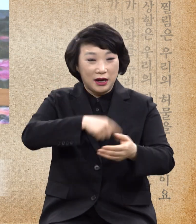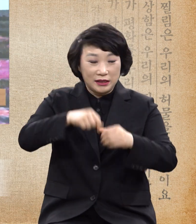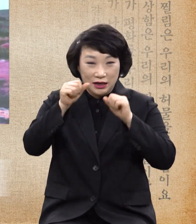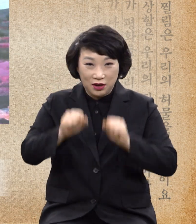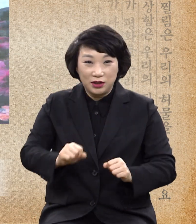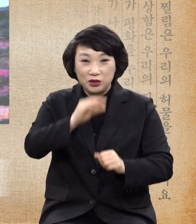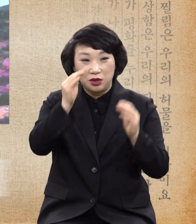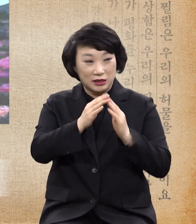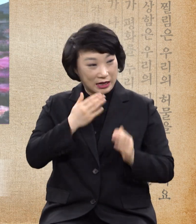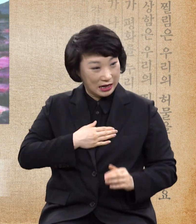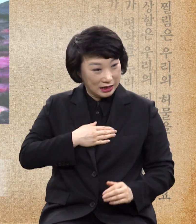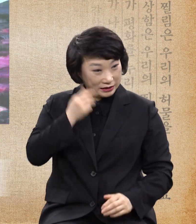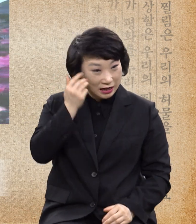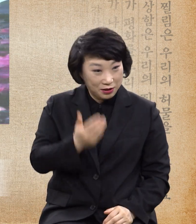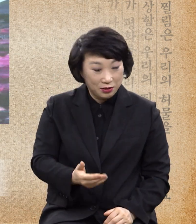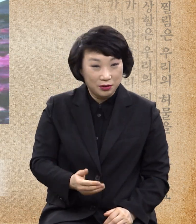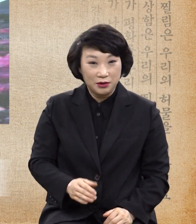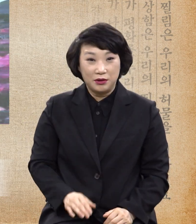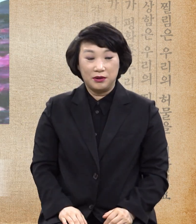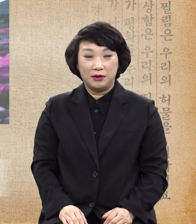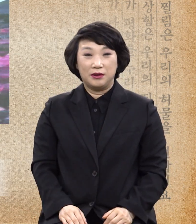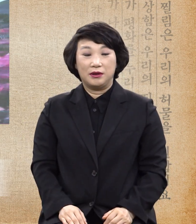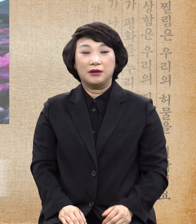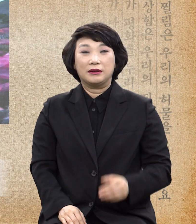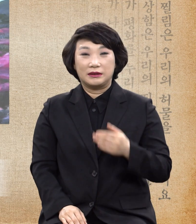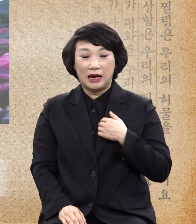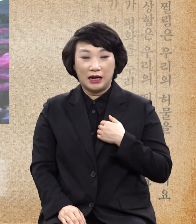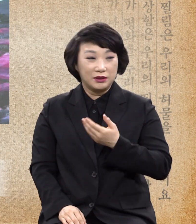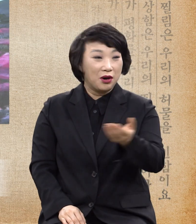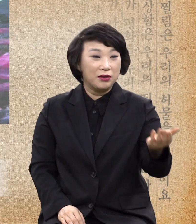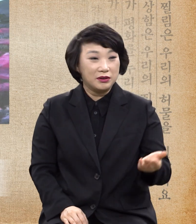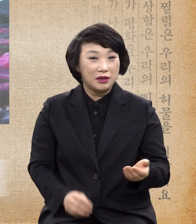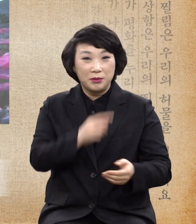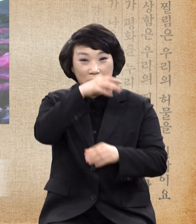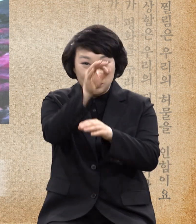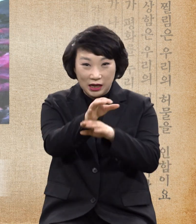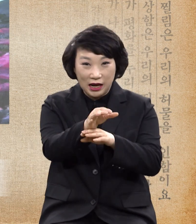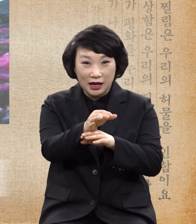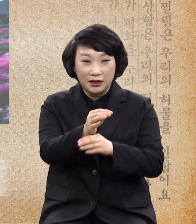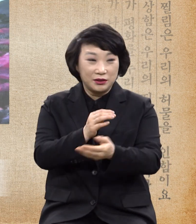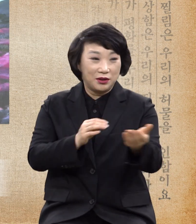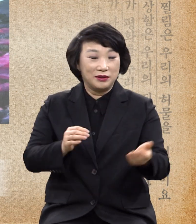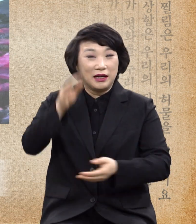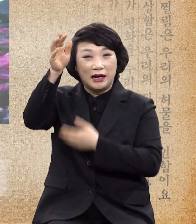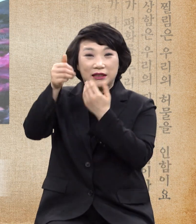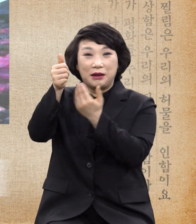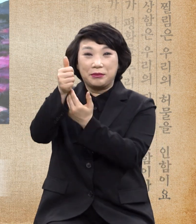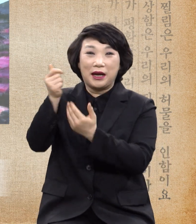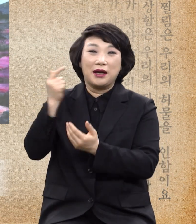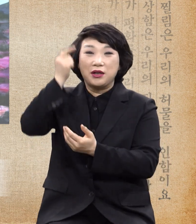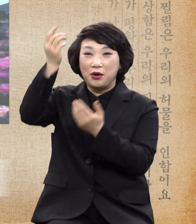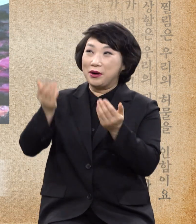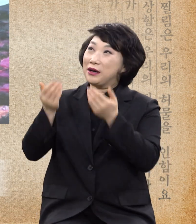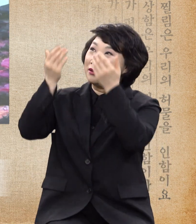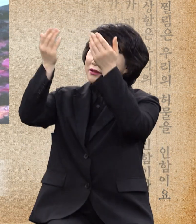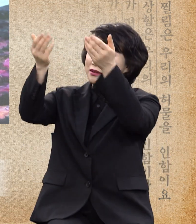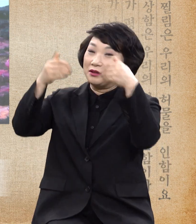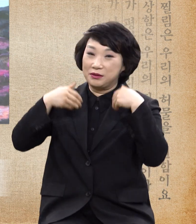전인 것을 알지 못하느냐 내가 너희를 값으로 산 것이 되었으므로 너희는 하나님께 영광을